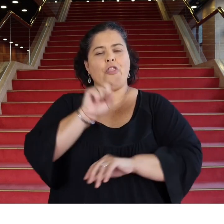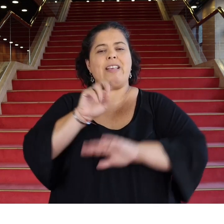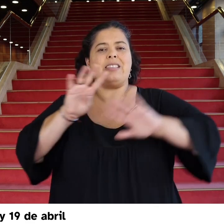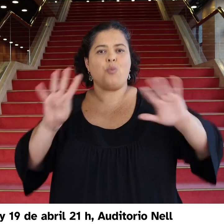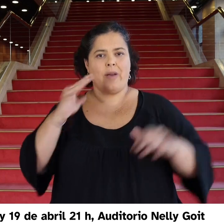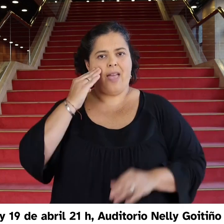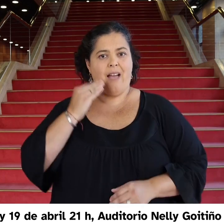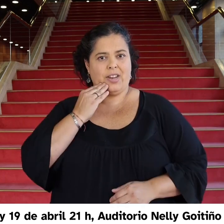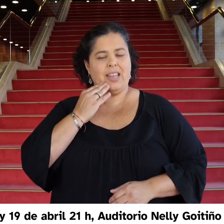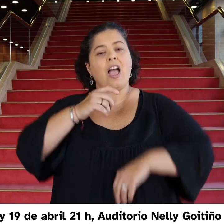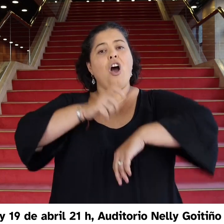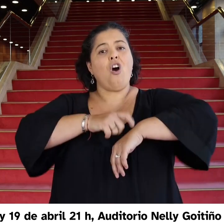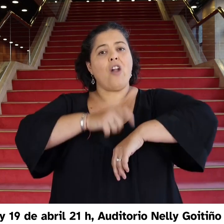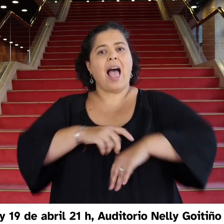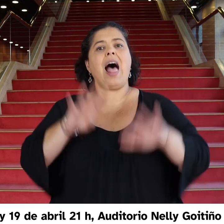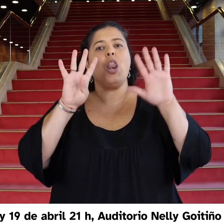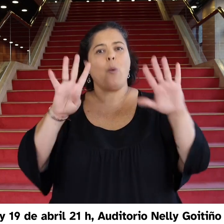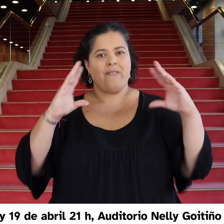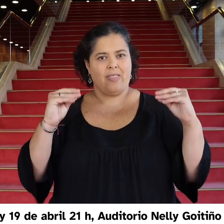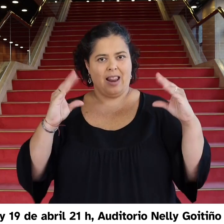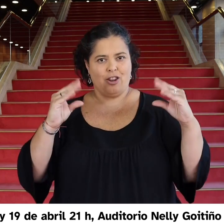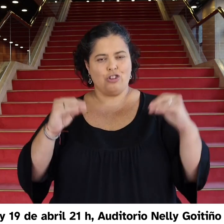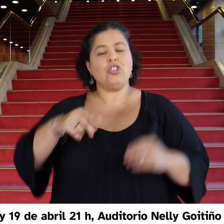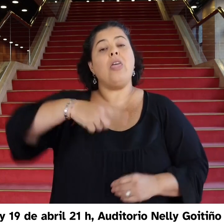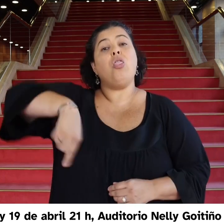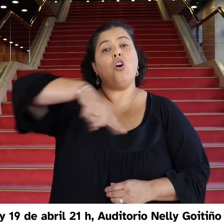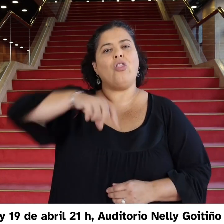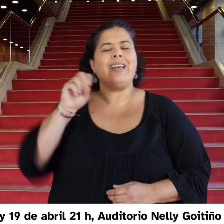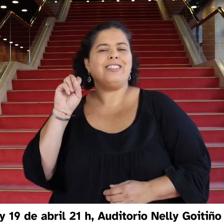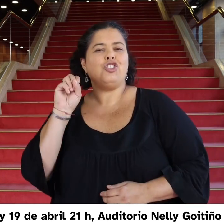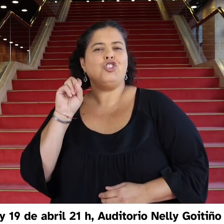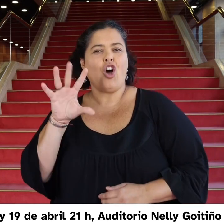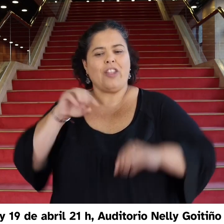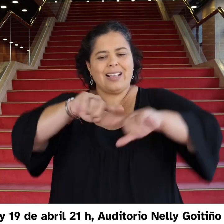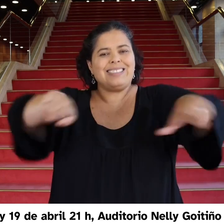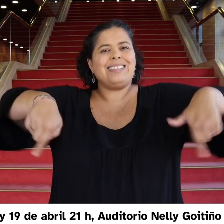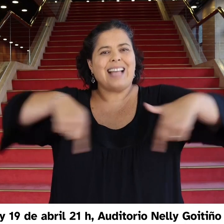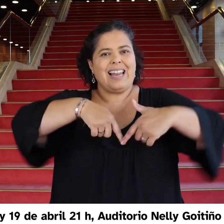18 y 19 de abril, 21 horas, Auditorio Néligo y Tiño